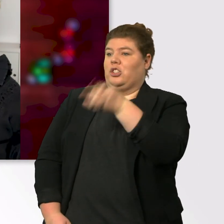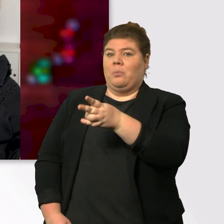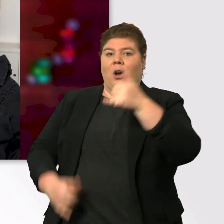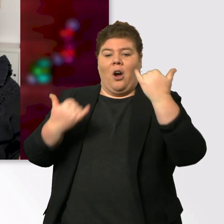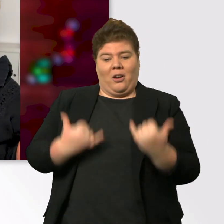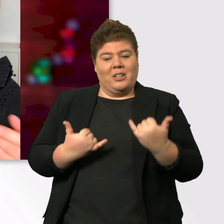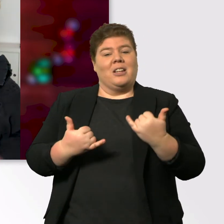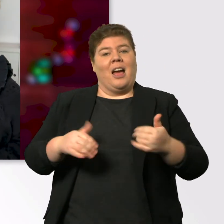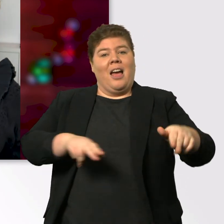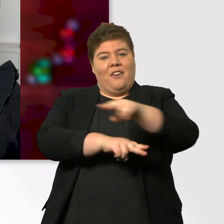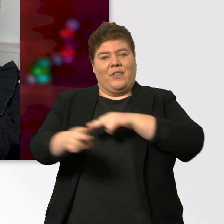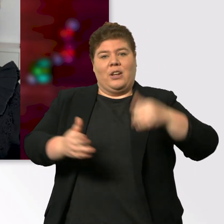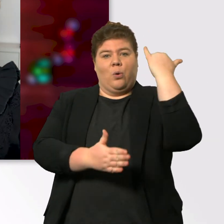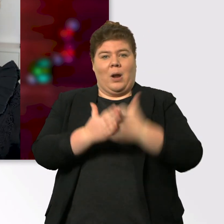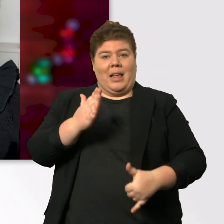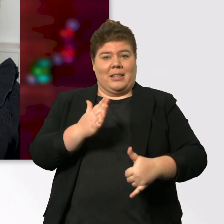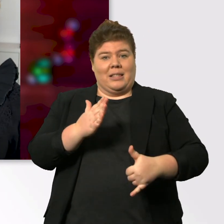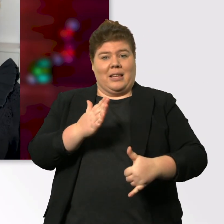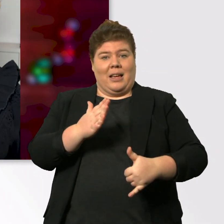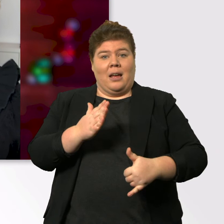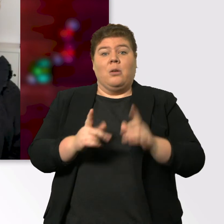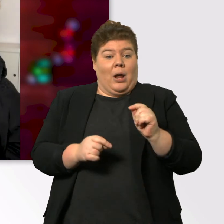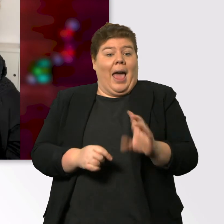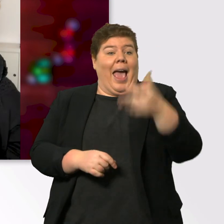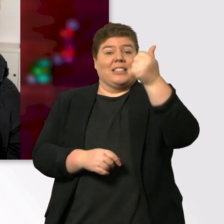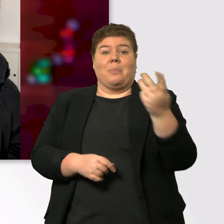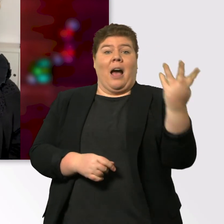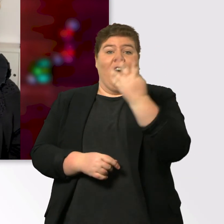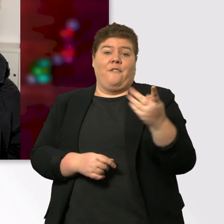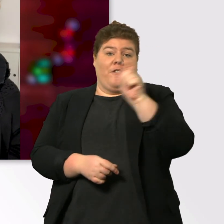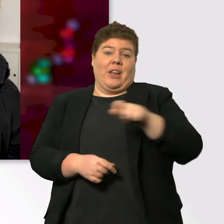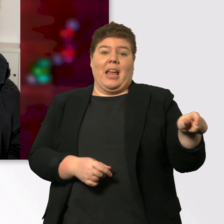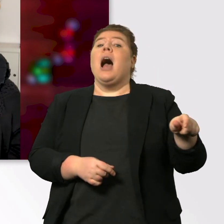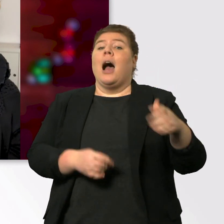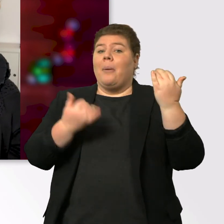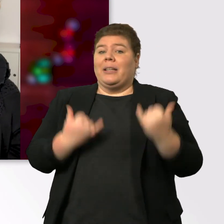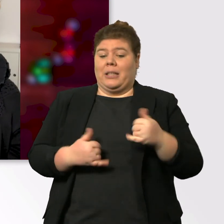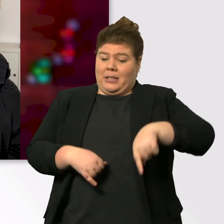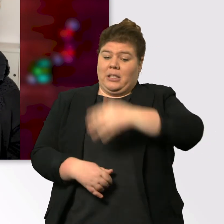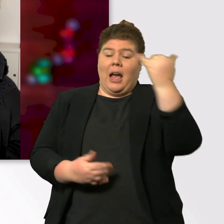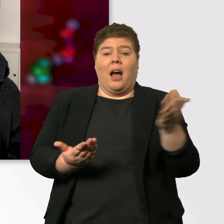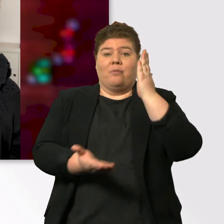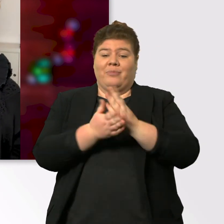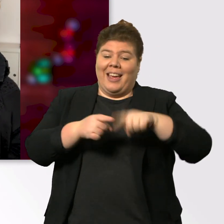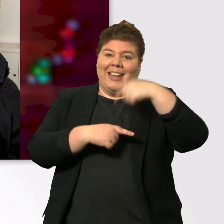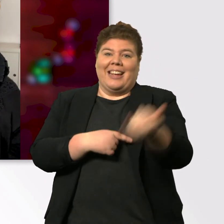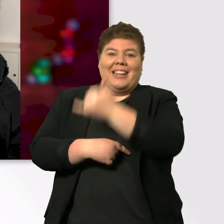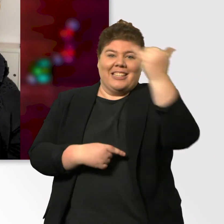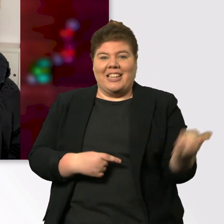Video, unser erstes übrigens zu viert. Aber für dieses Jahr war es das jetzt erstmal. Wir sehen uns im neuen Jahr in alter Frische wieder